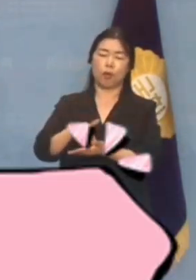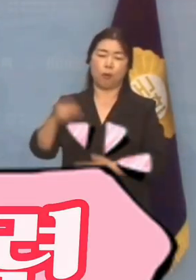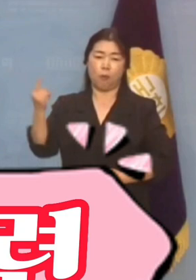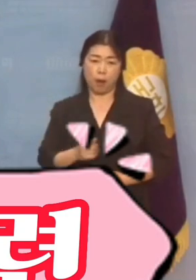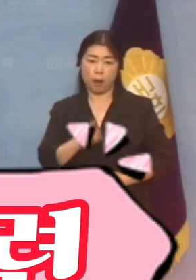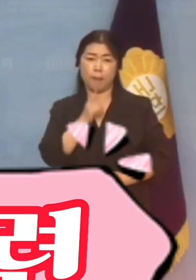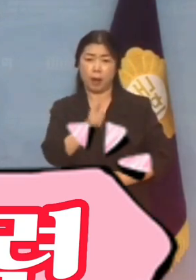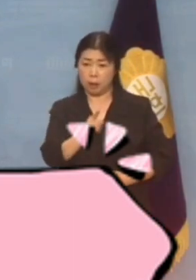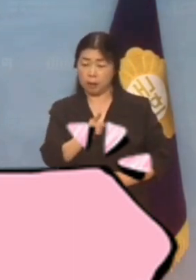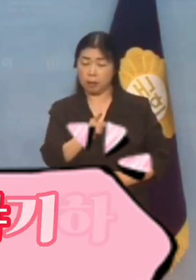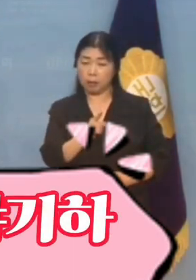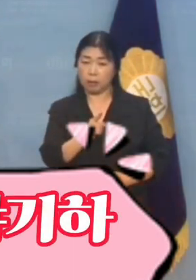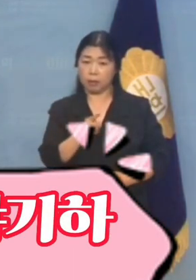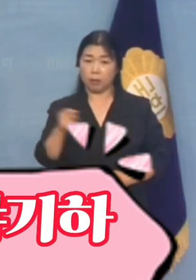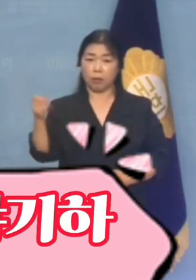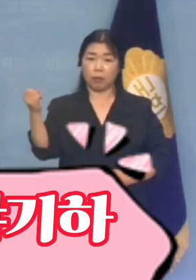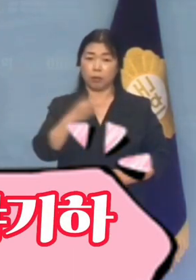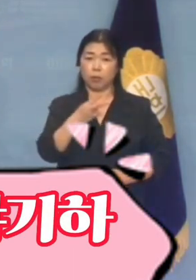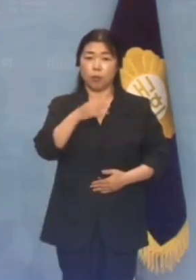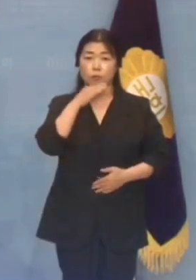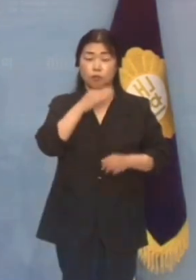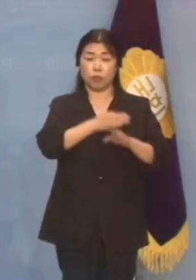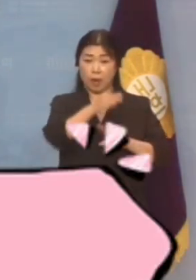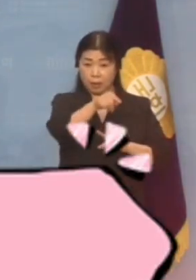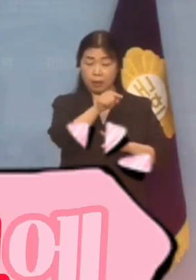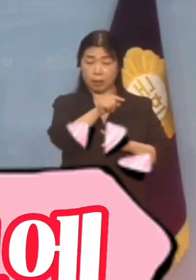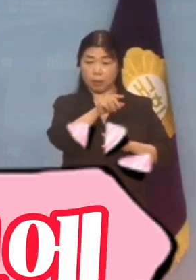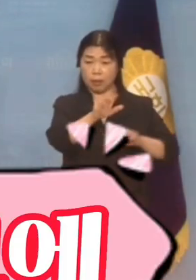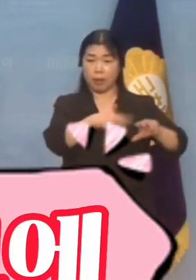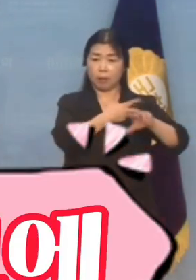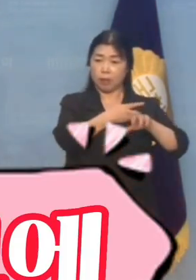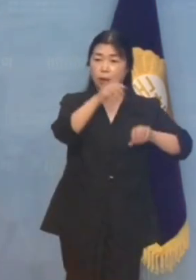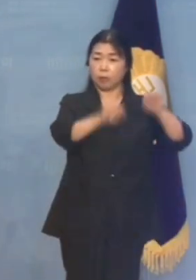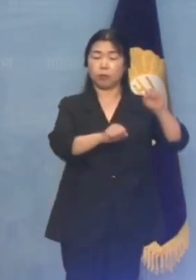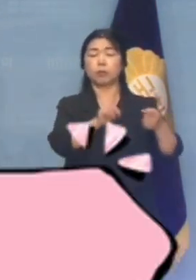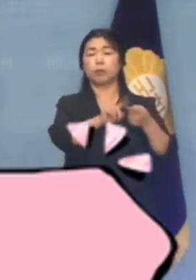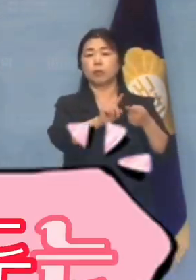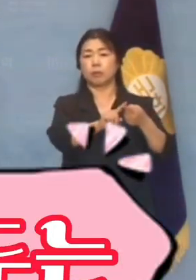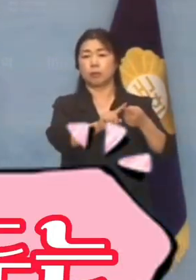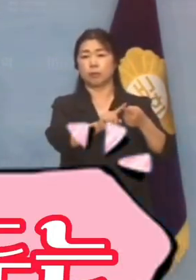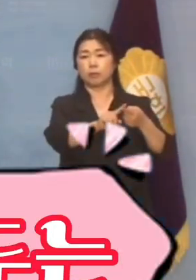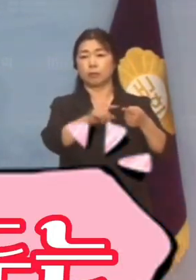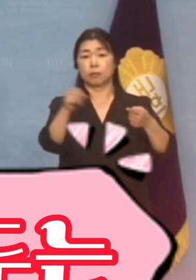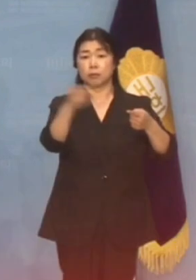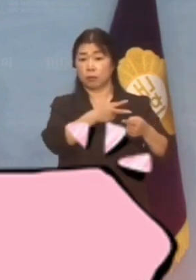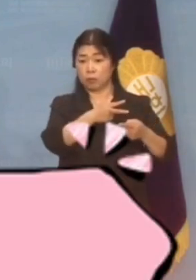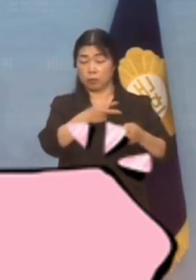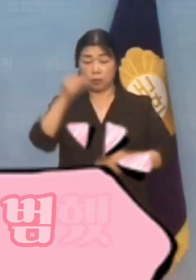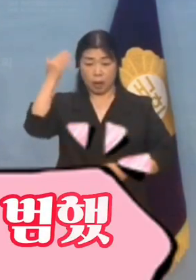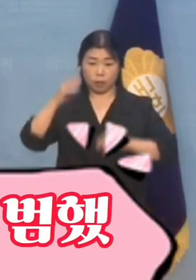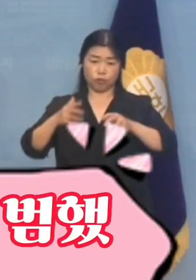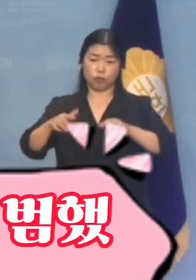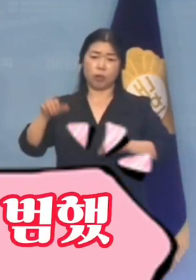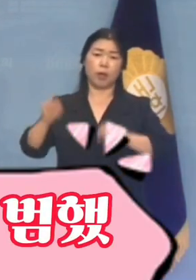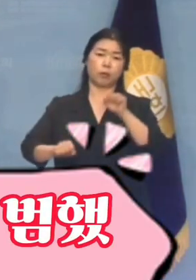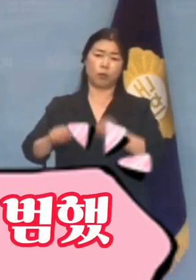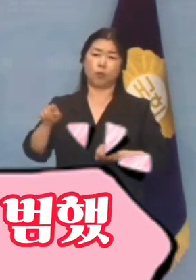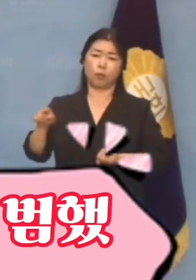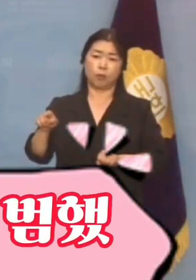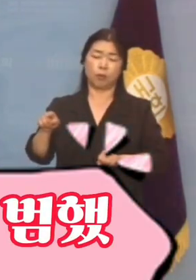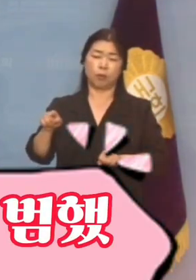한미훈련 동시 중단을 이야기하며 국가안보에 후숙까지 두는 외교적